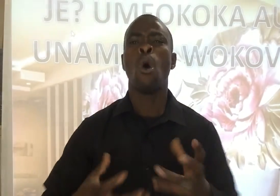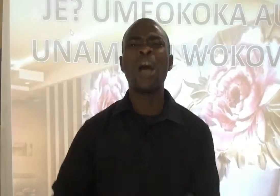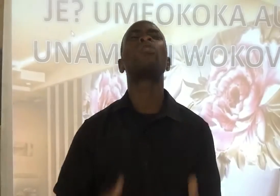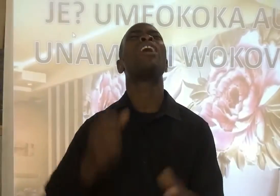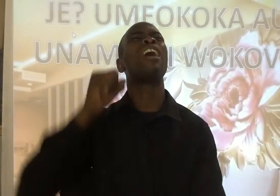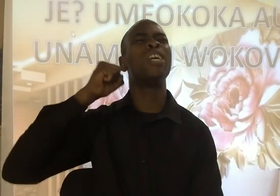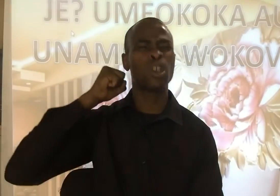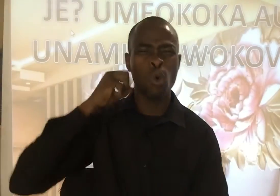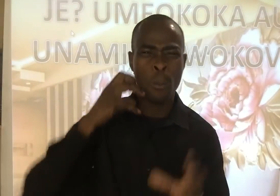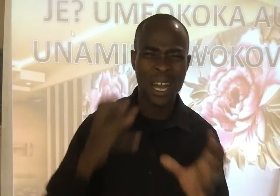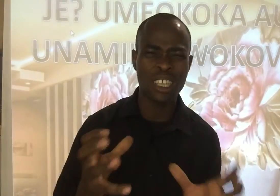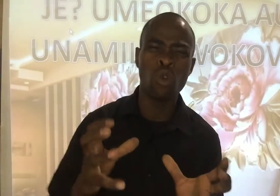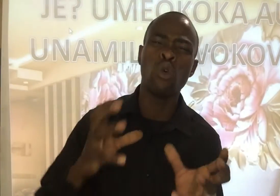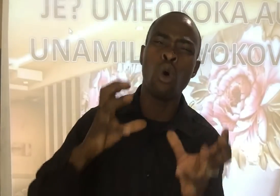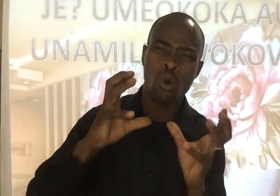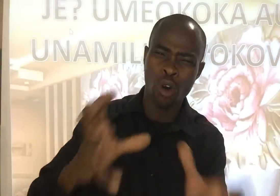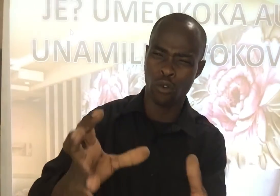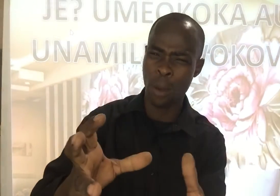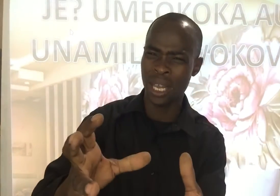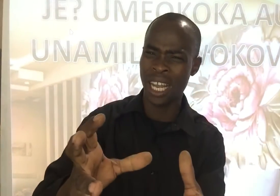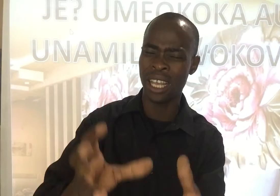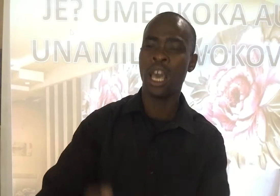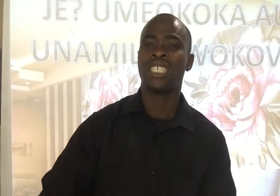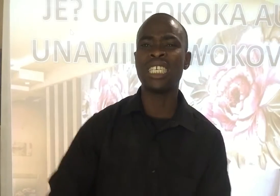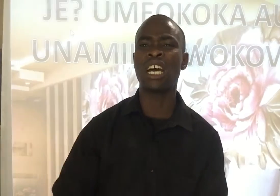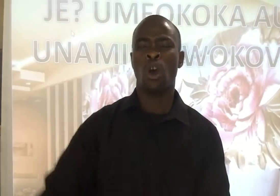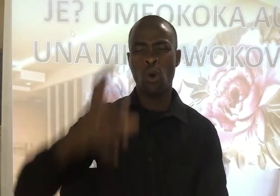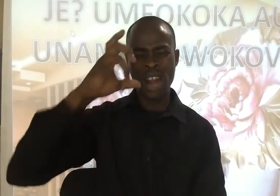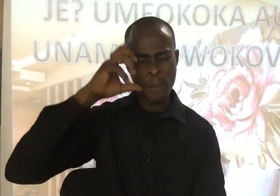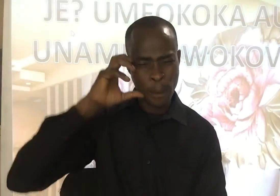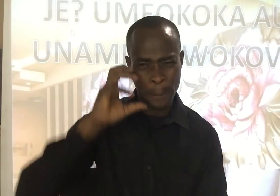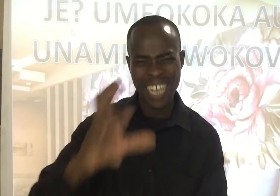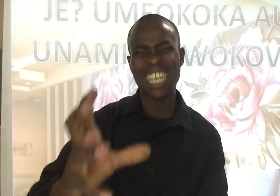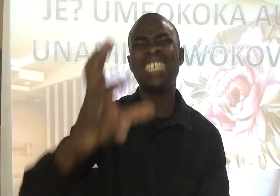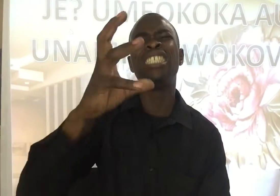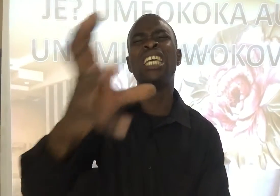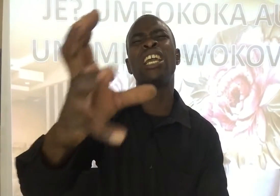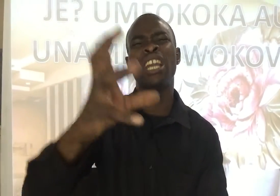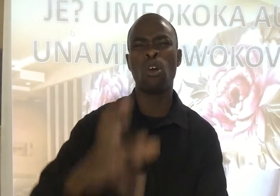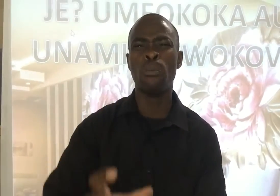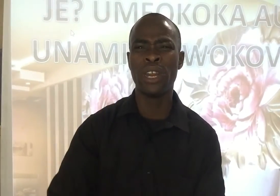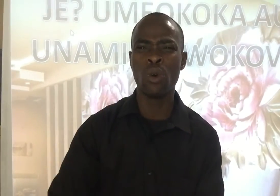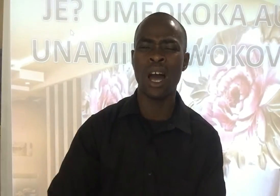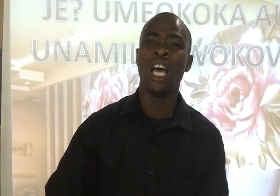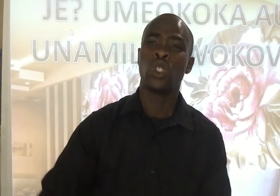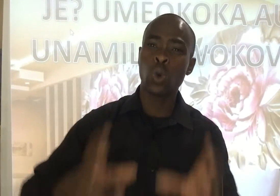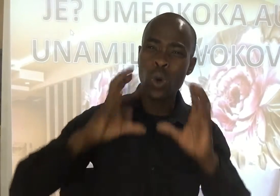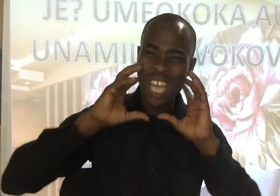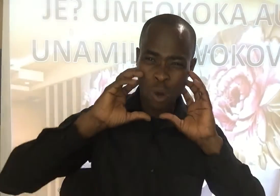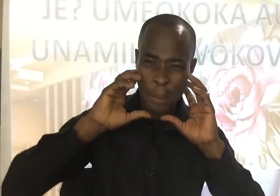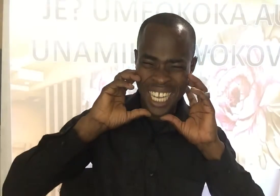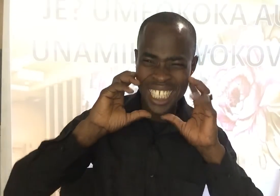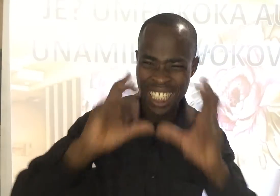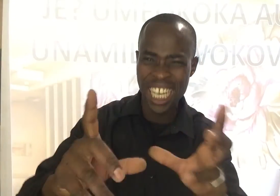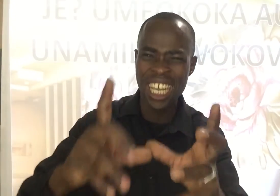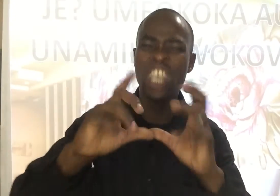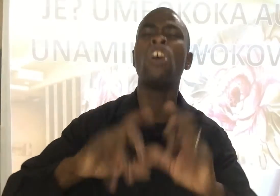Watu wakaweze kuupata wokofu wa milele Sasa Unapo pata injiri inahubiriwa Chukulia kwamba injiri hiyo